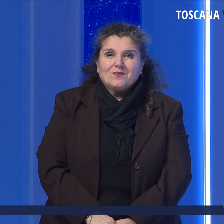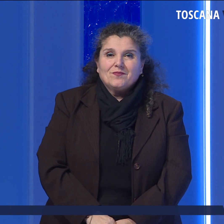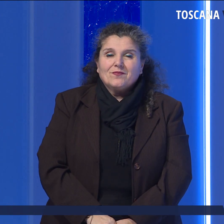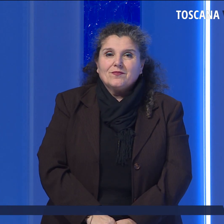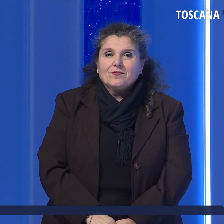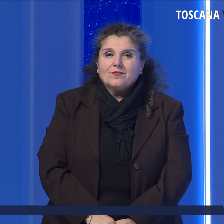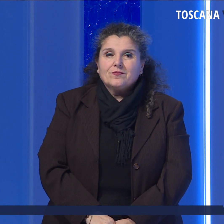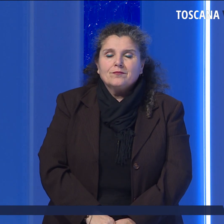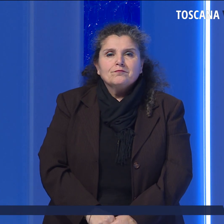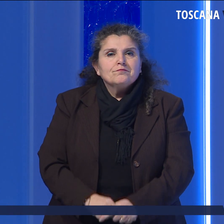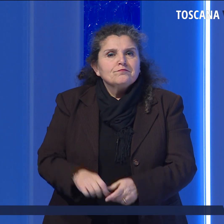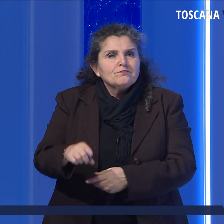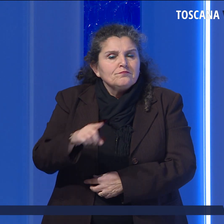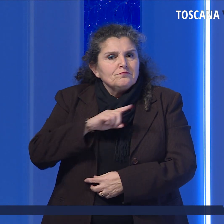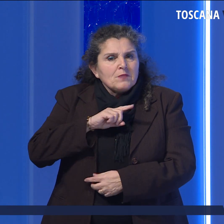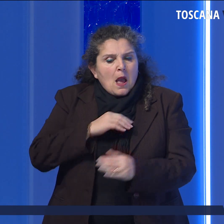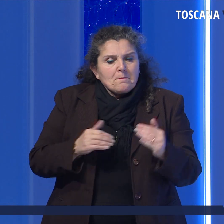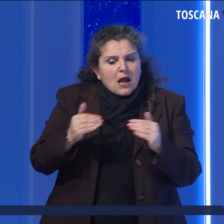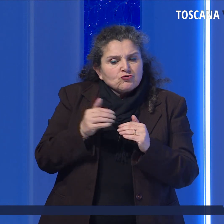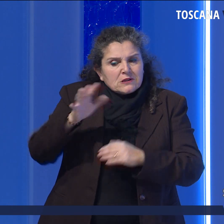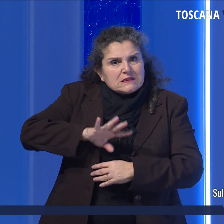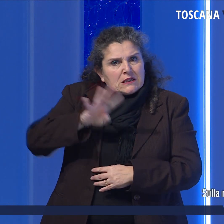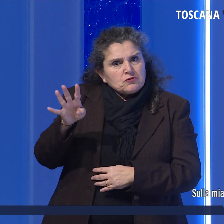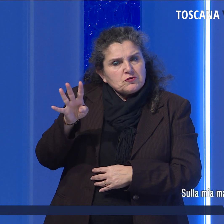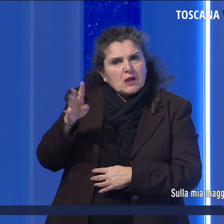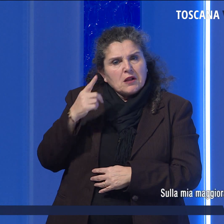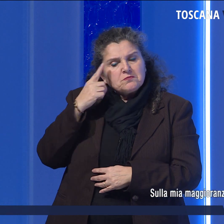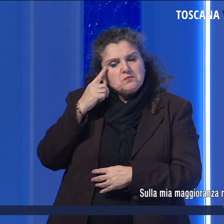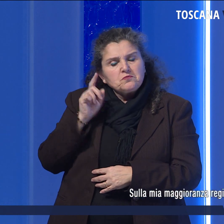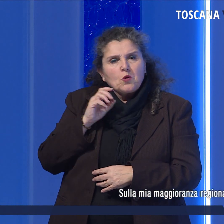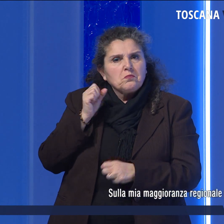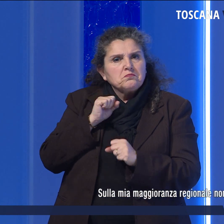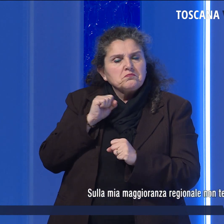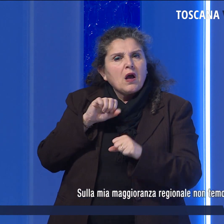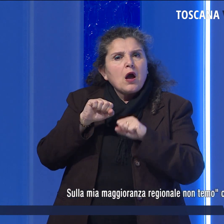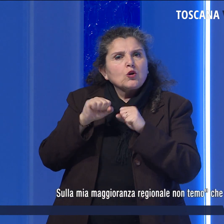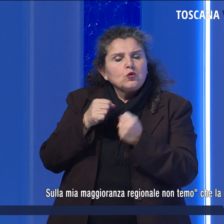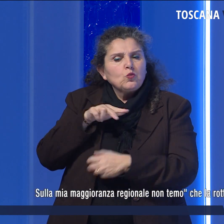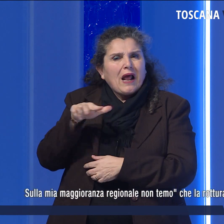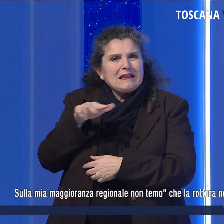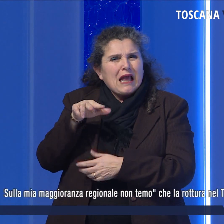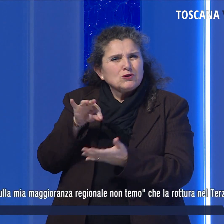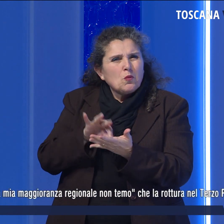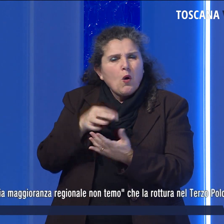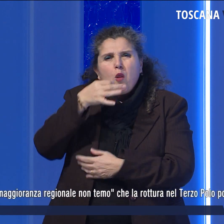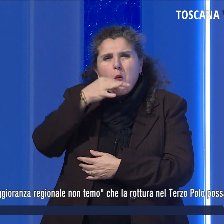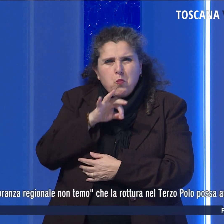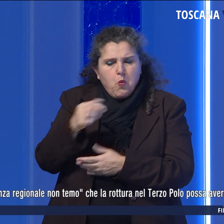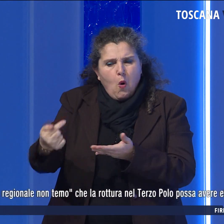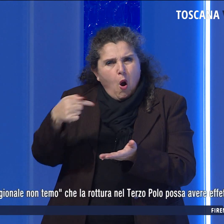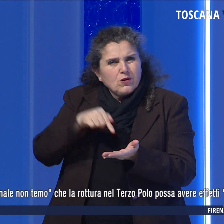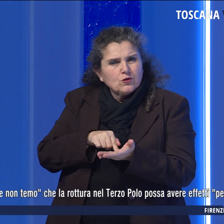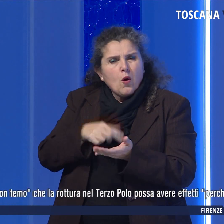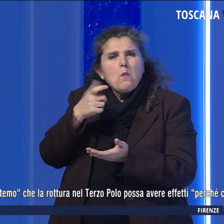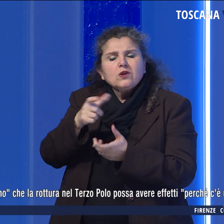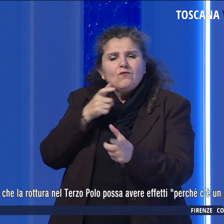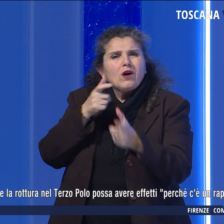Sulla mia maggioranza regionale non temo che la rottura nel terzo polo possa avere effetti perché